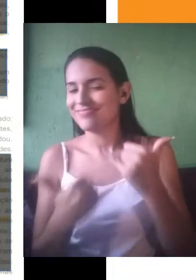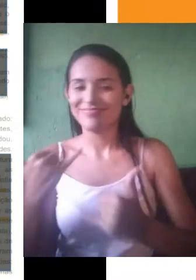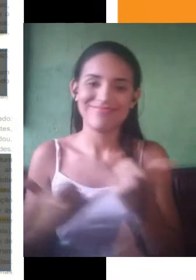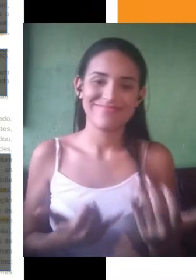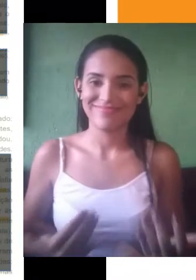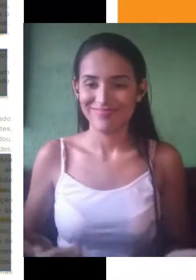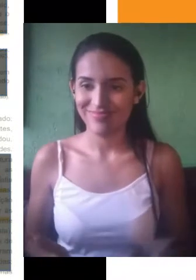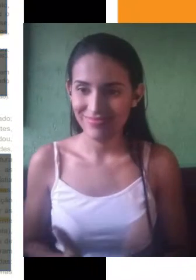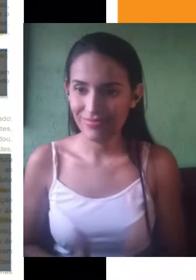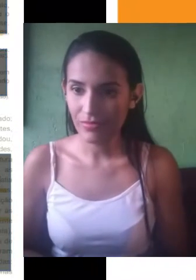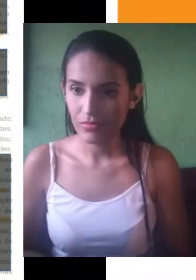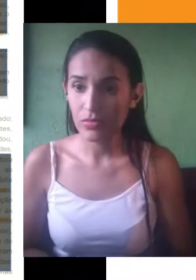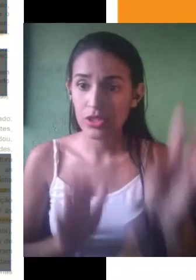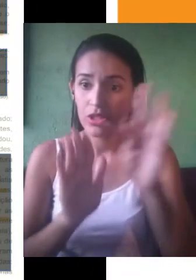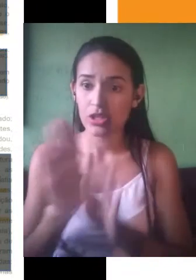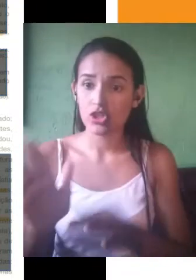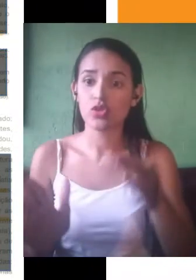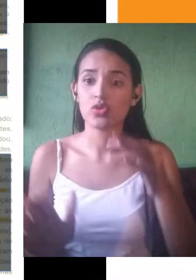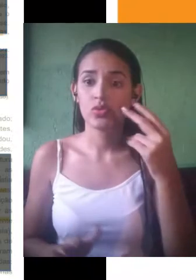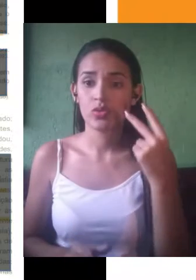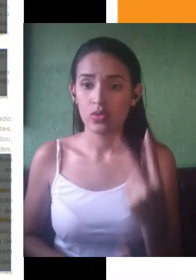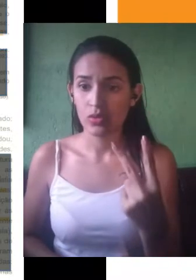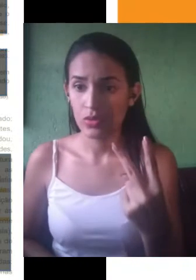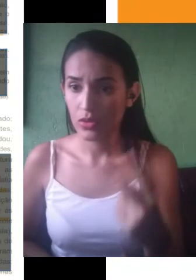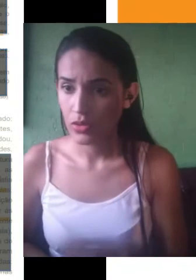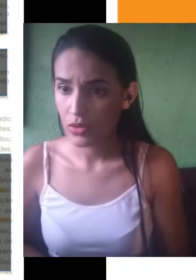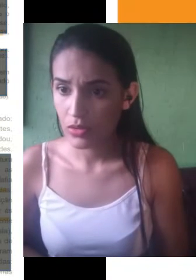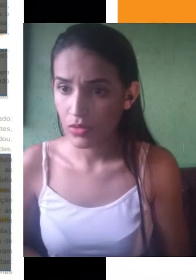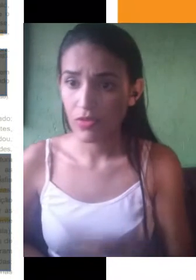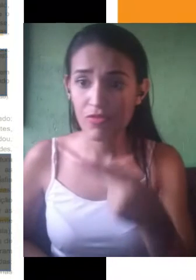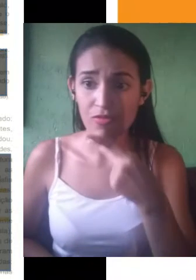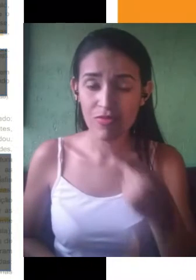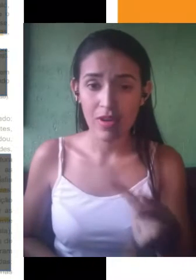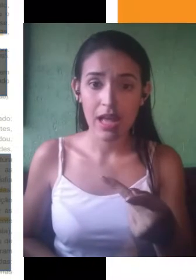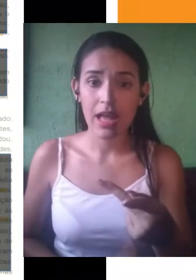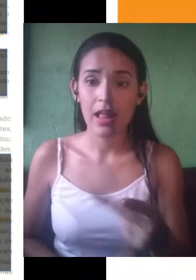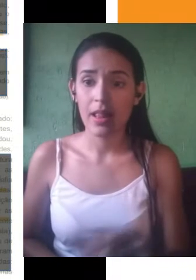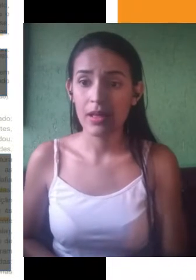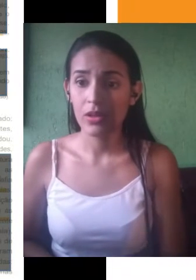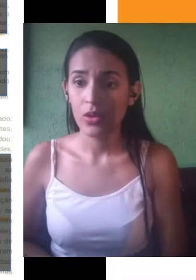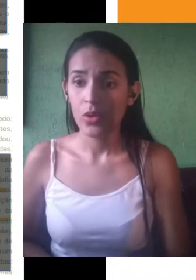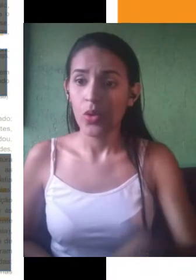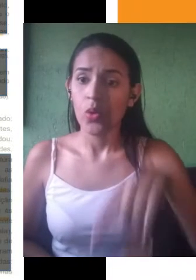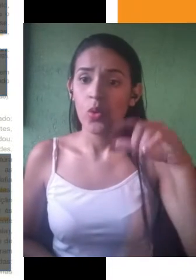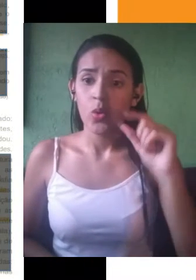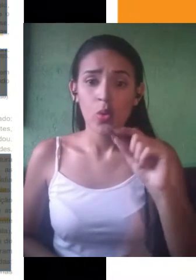2, por exemplo, traz uma definição de cinema relacionando essa definição à existência humana. O texto